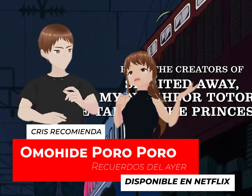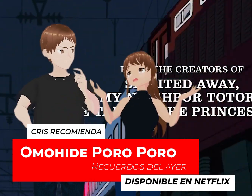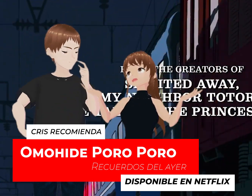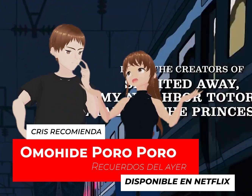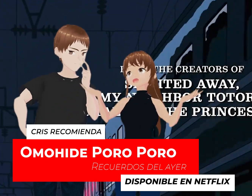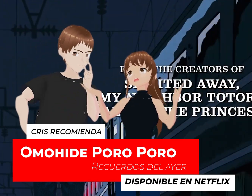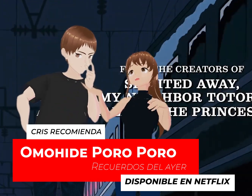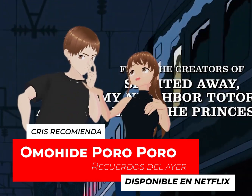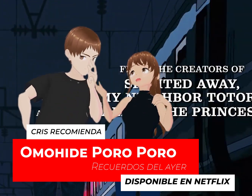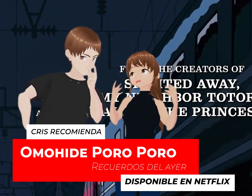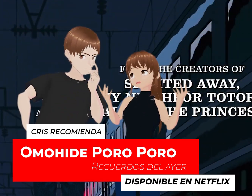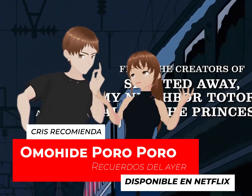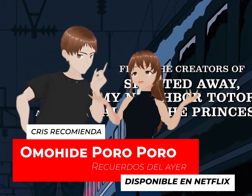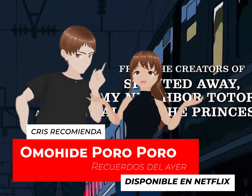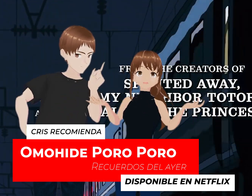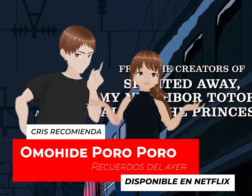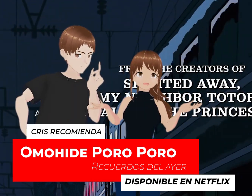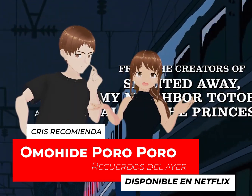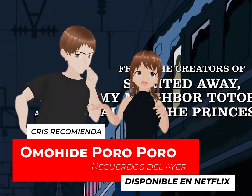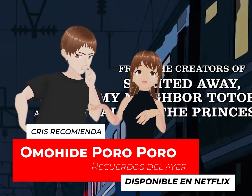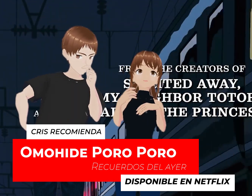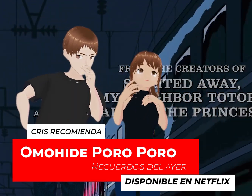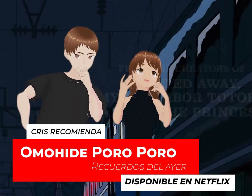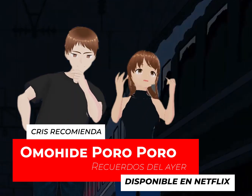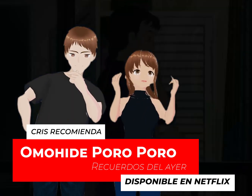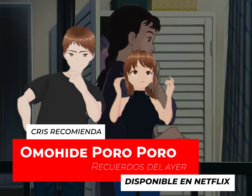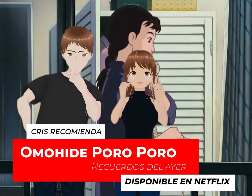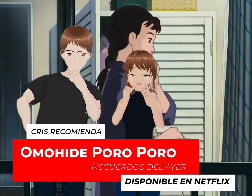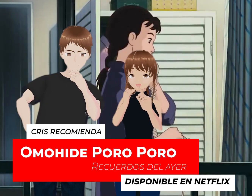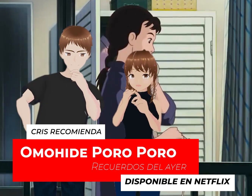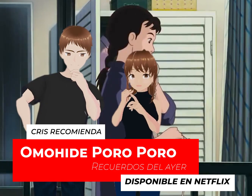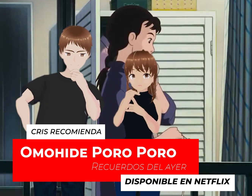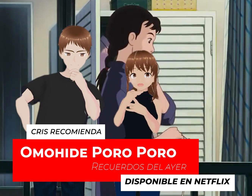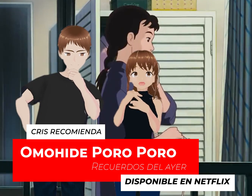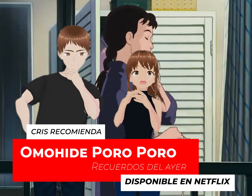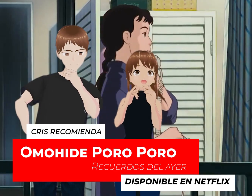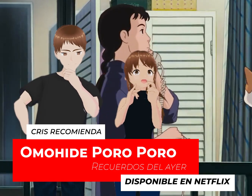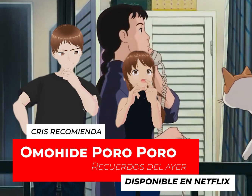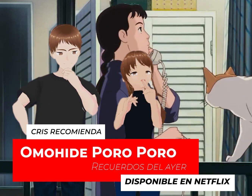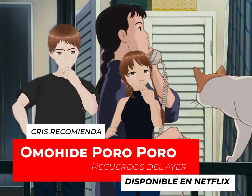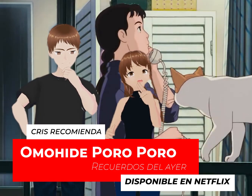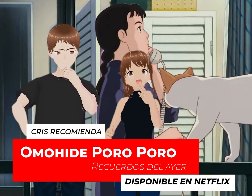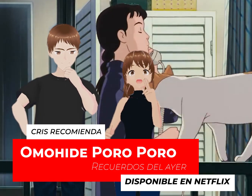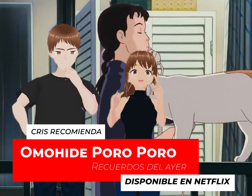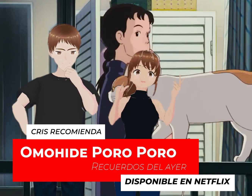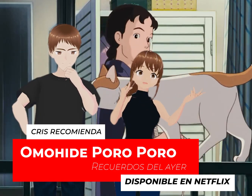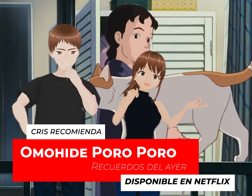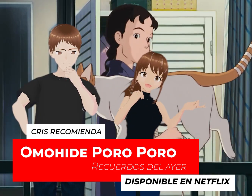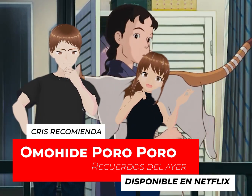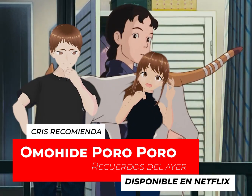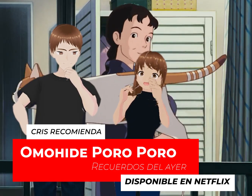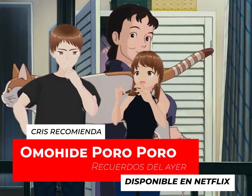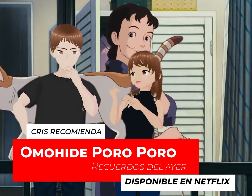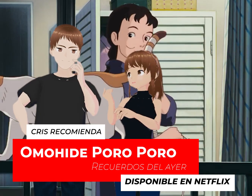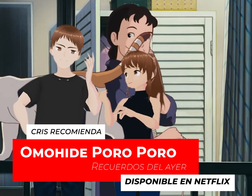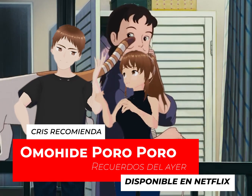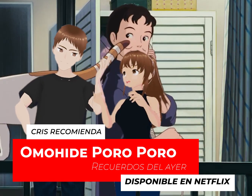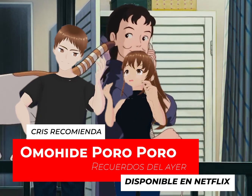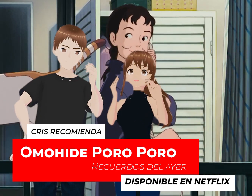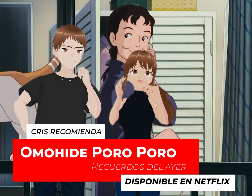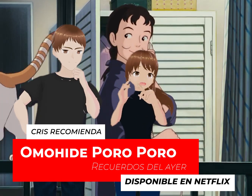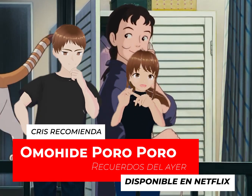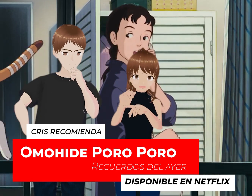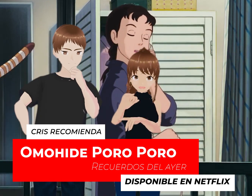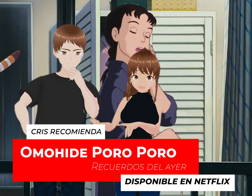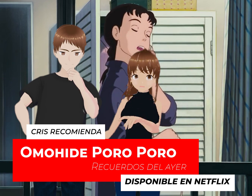a llamarle diferente ¿Por qué diferente? Porque no es buena en las matemáticas Porque quiere vivir en el campo